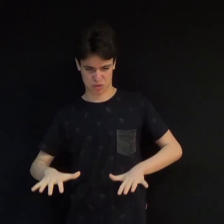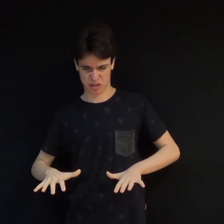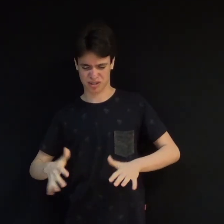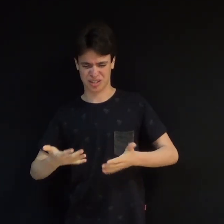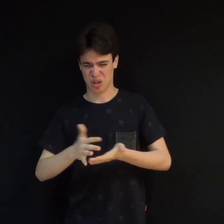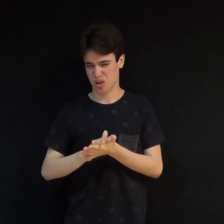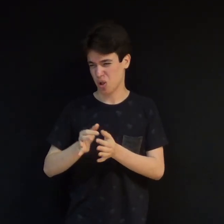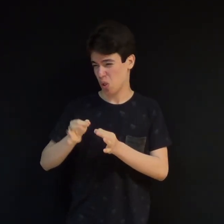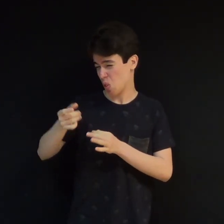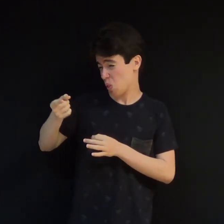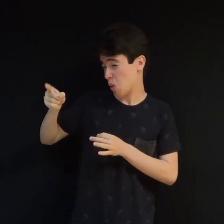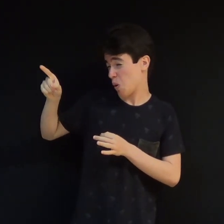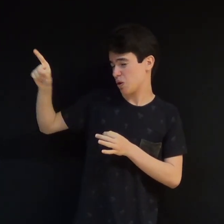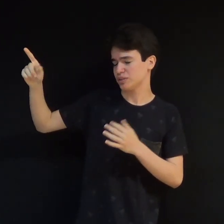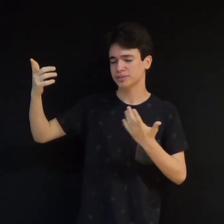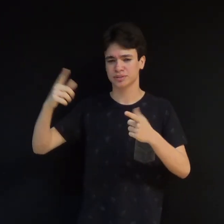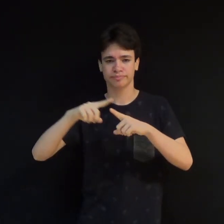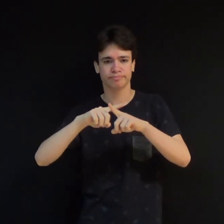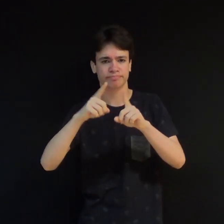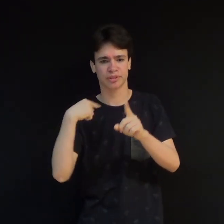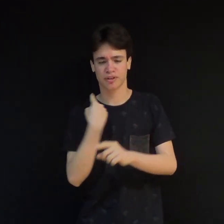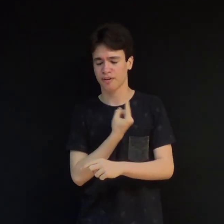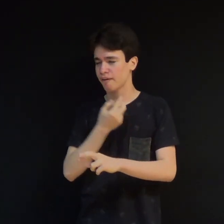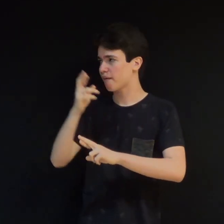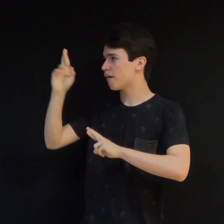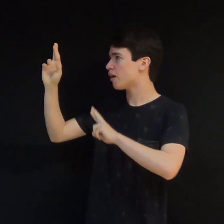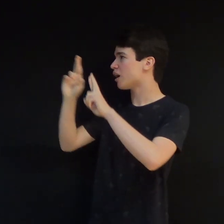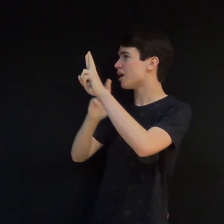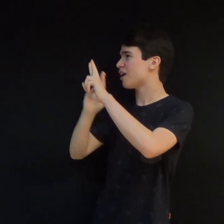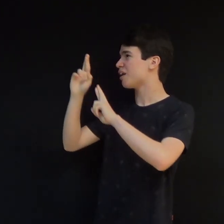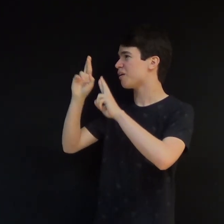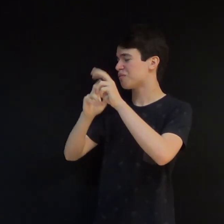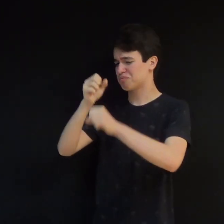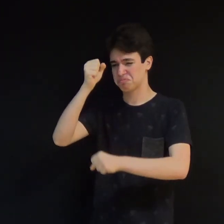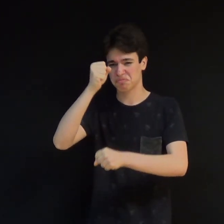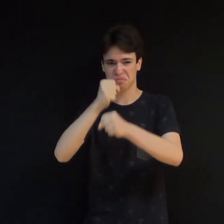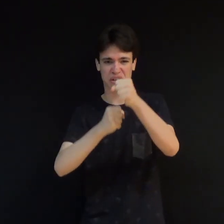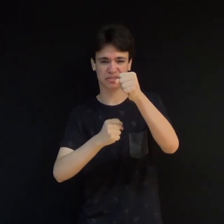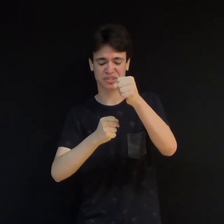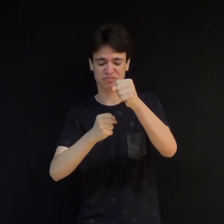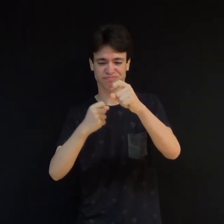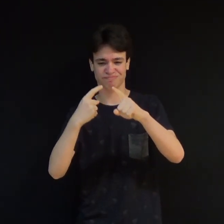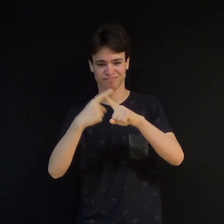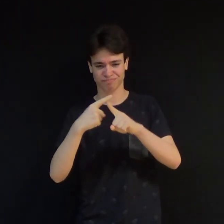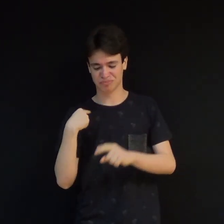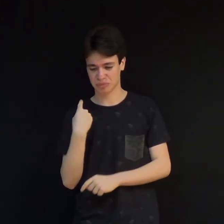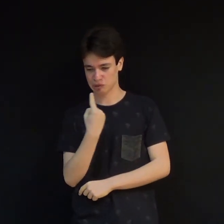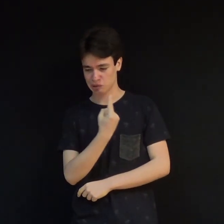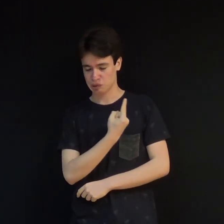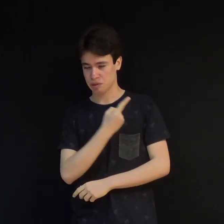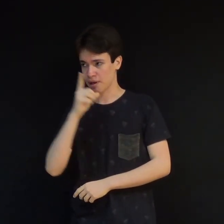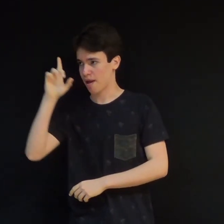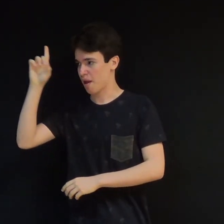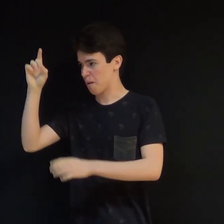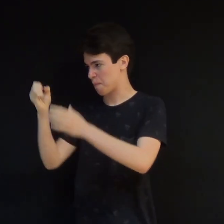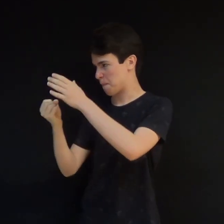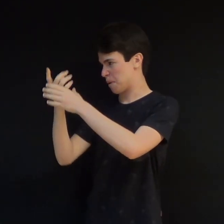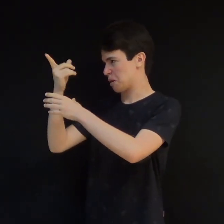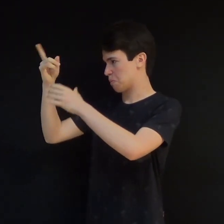E temos com ele um relacionamento superficial, pois a imagem que criamos, de um Deus mitológico, que não é nem um